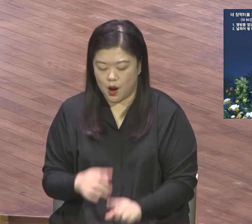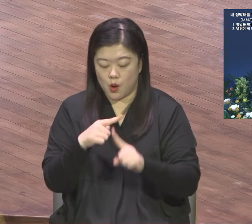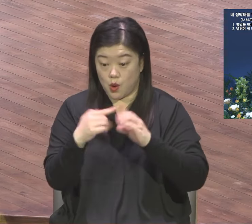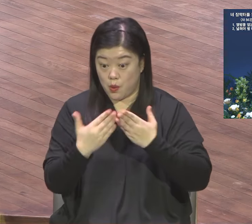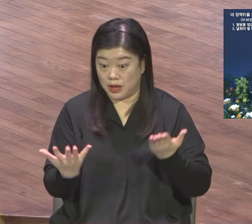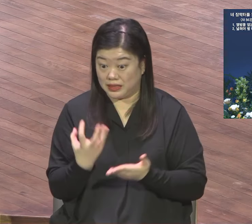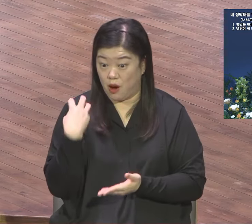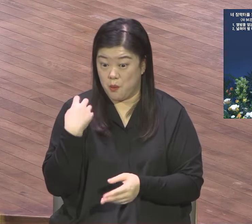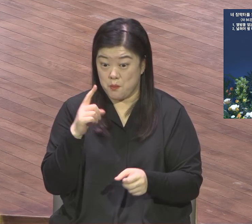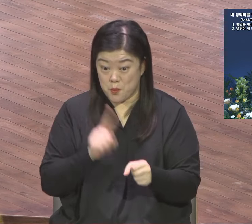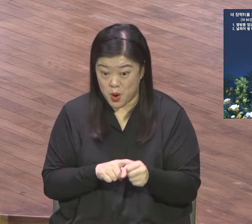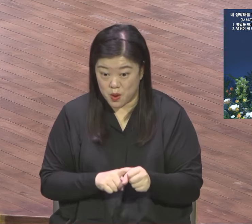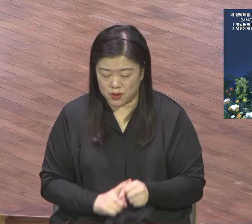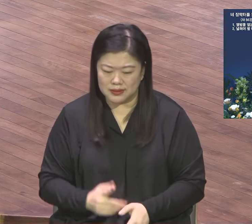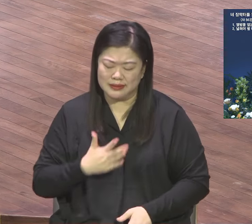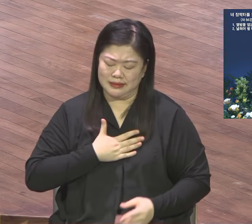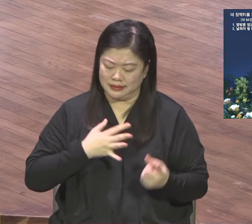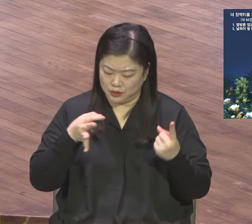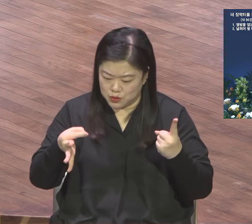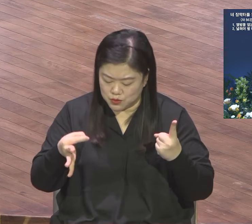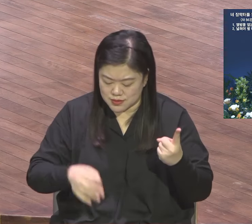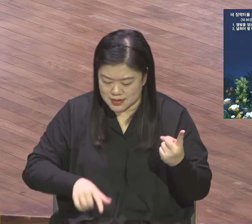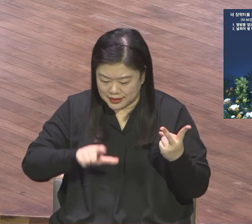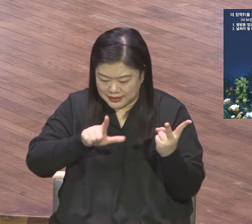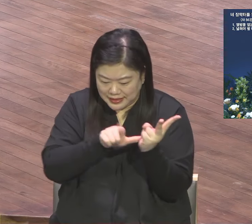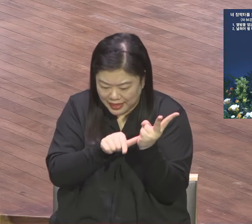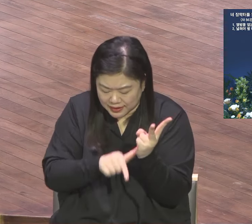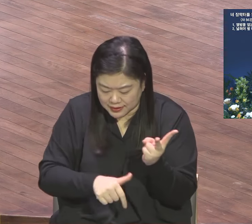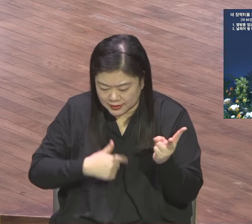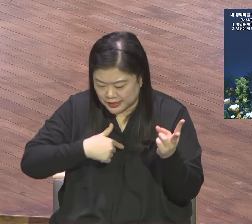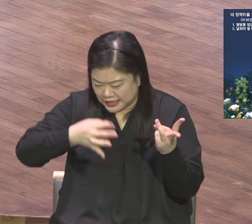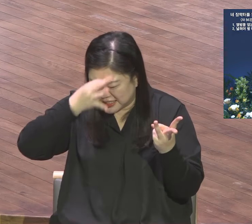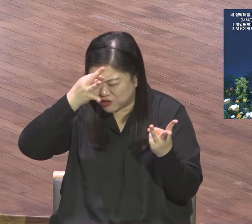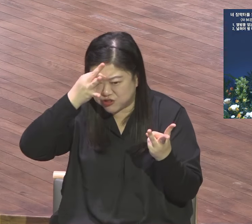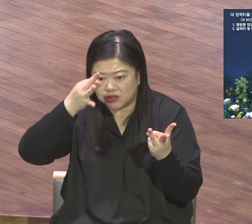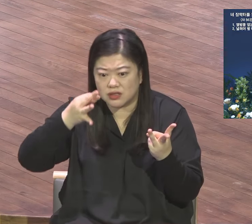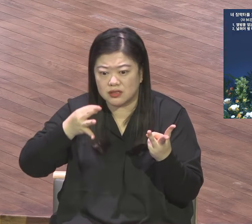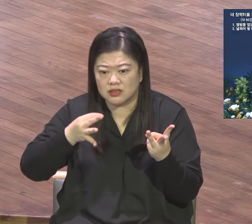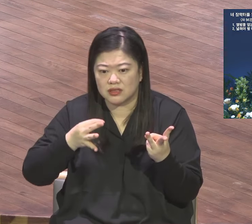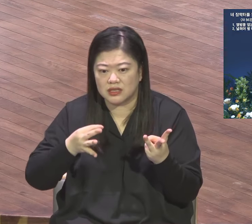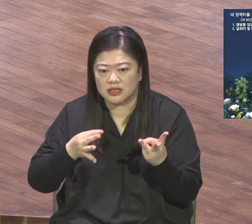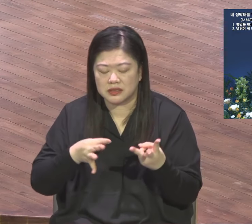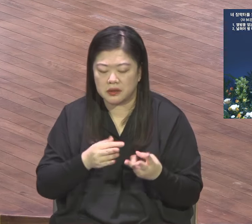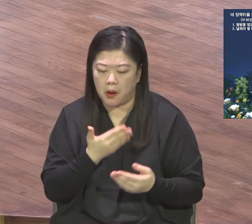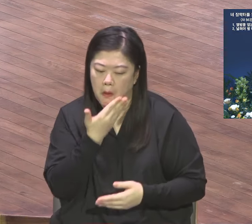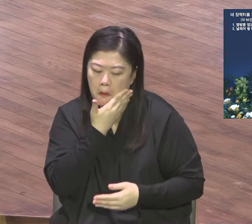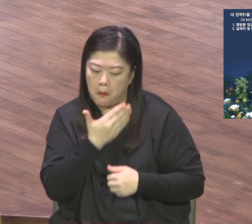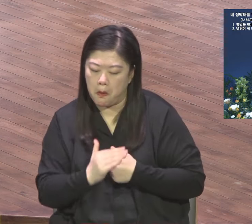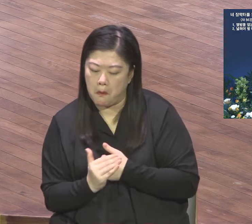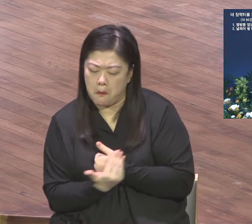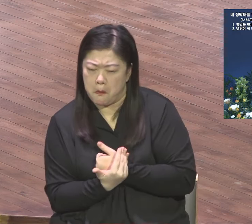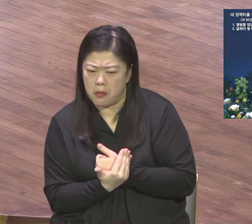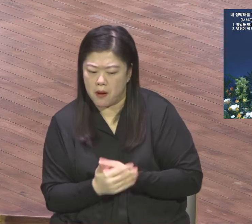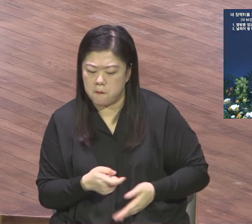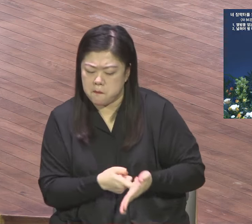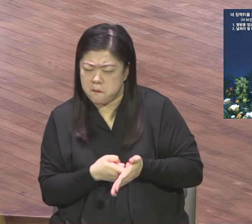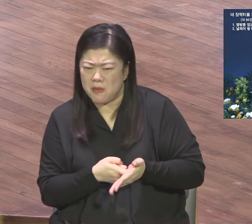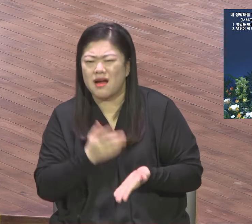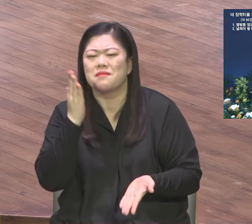받은 달란트는 아끼지 말고 투자하라 그 말씀이에요 그리고 너의 줄을 길게 하며 너의 말뚝을